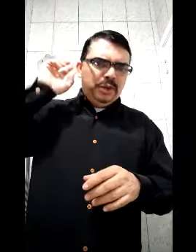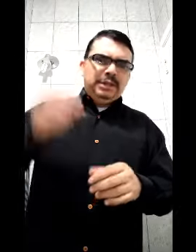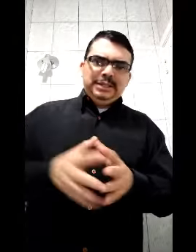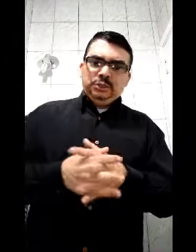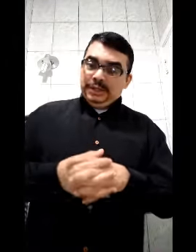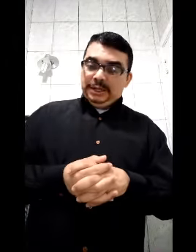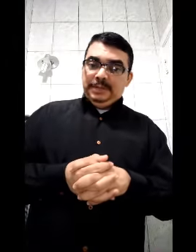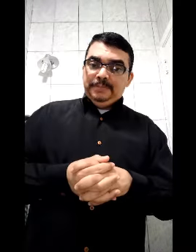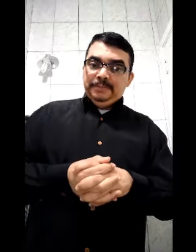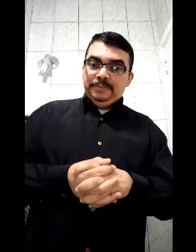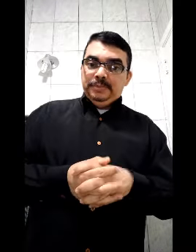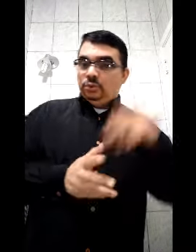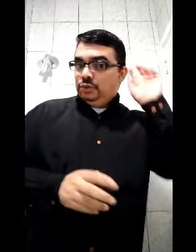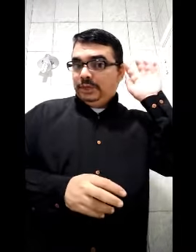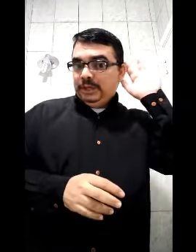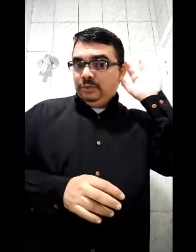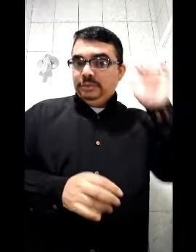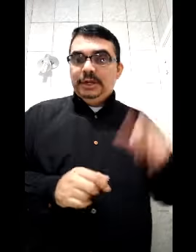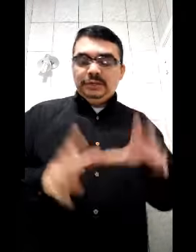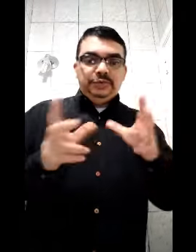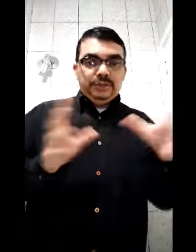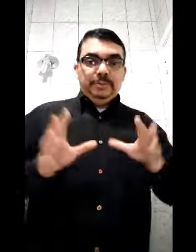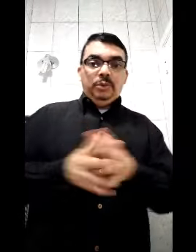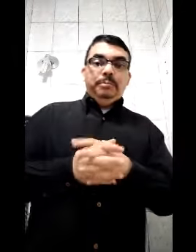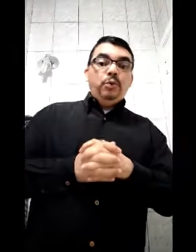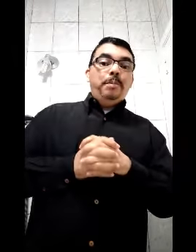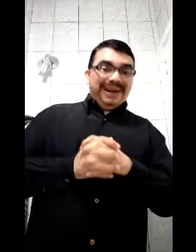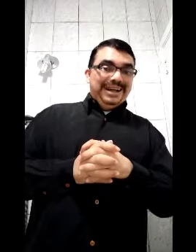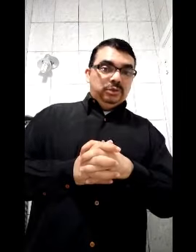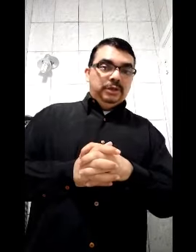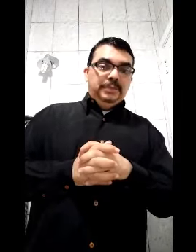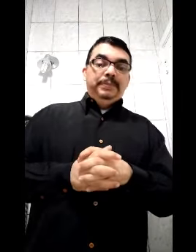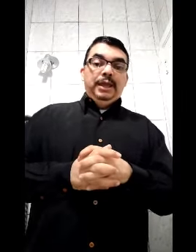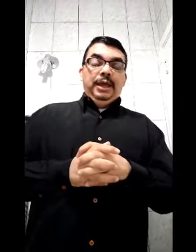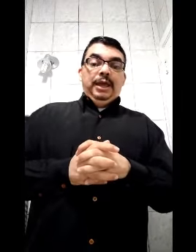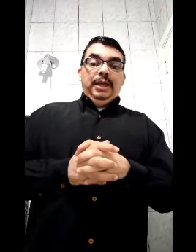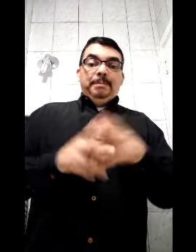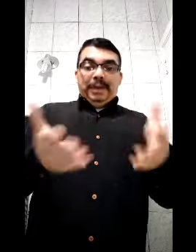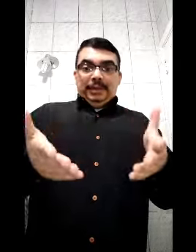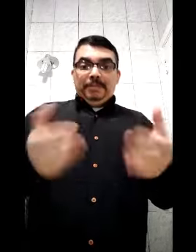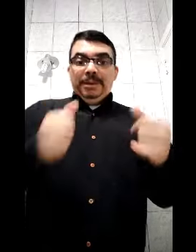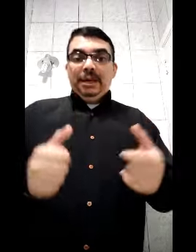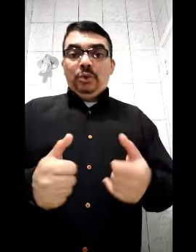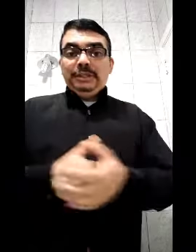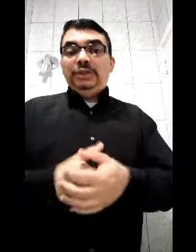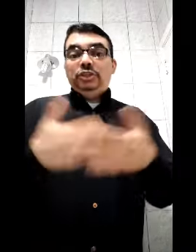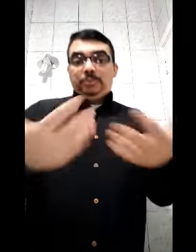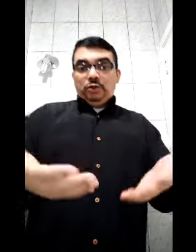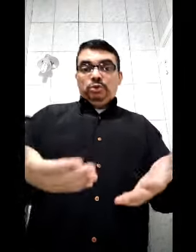pulga atrás das orelhas, né? Dos orelhão, né? A gente fica meio preocupado, né? Bem, a primeira coisa que a gente pode